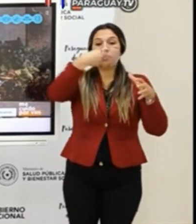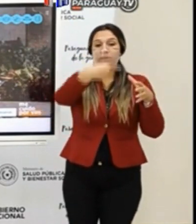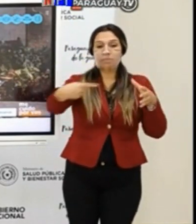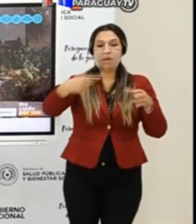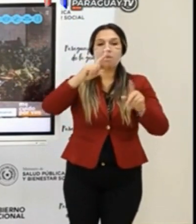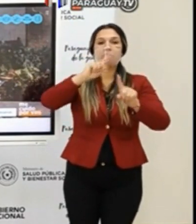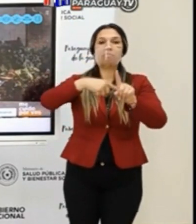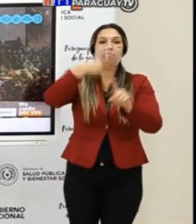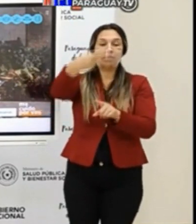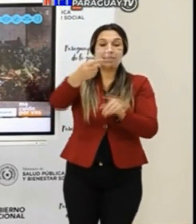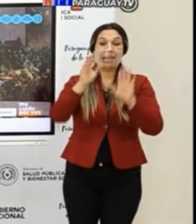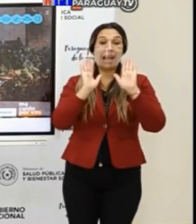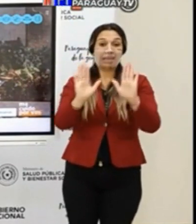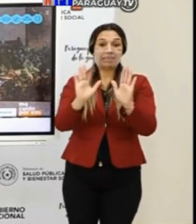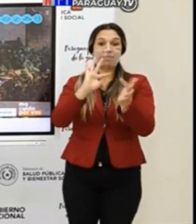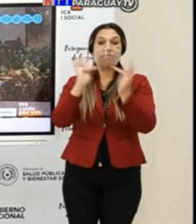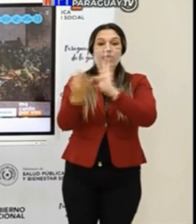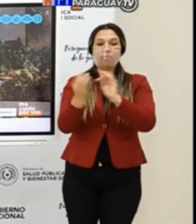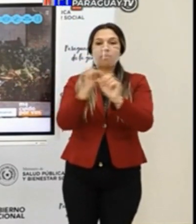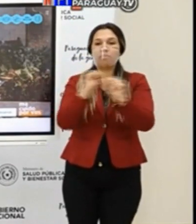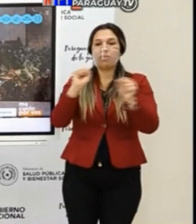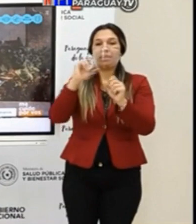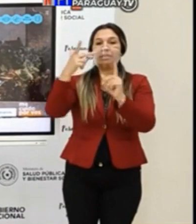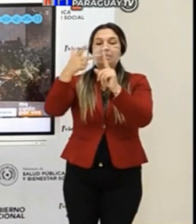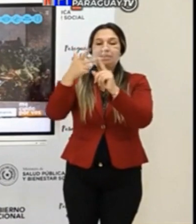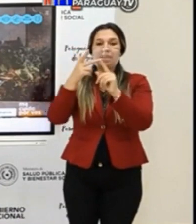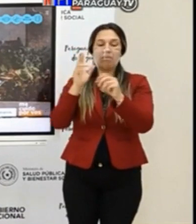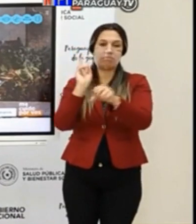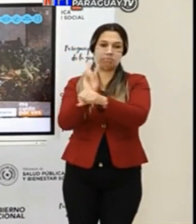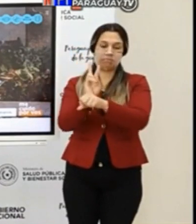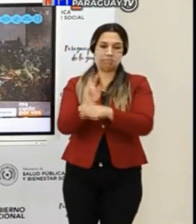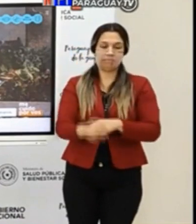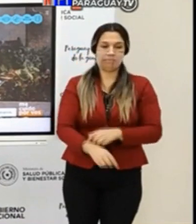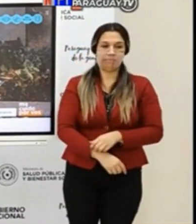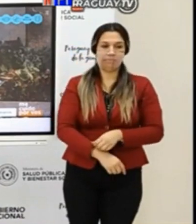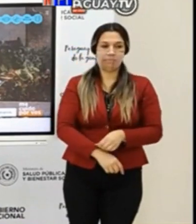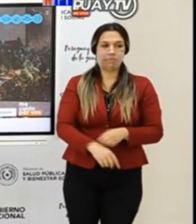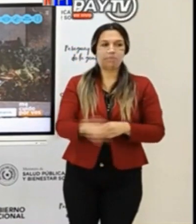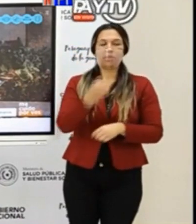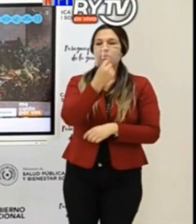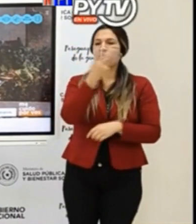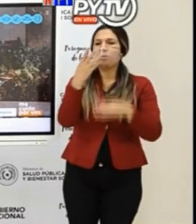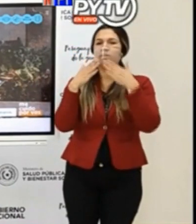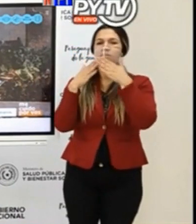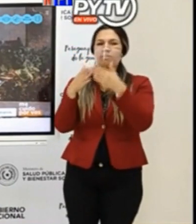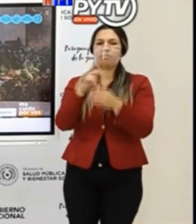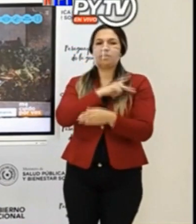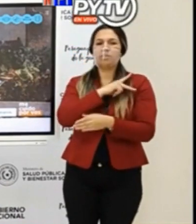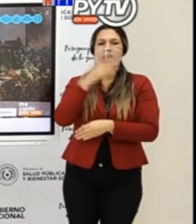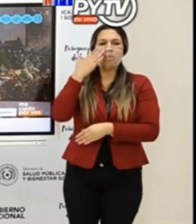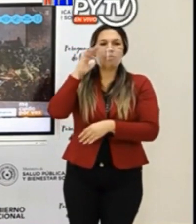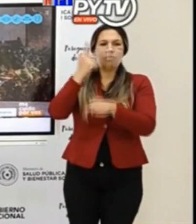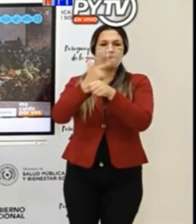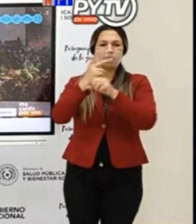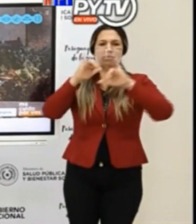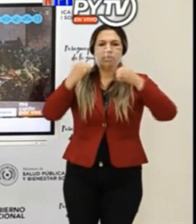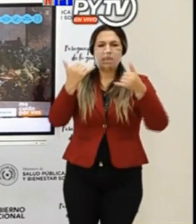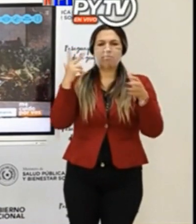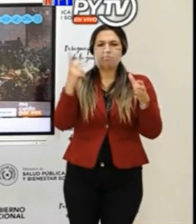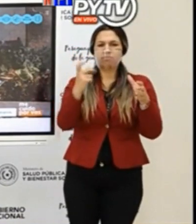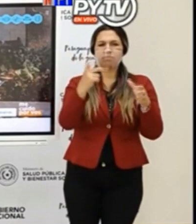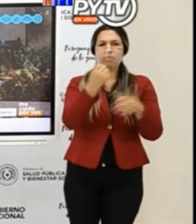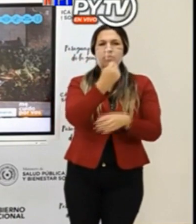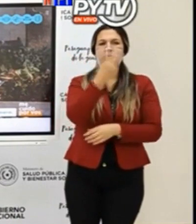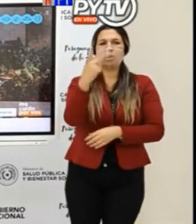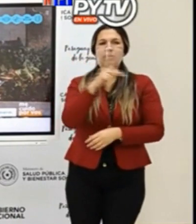en próximos meses y evitar esa tercera ola ¿cuántos adultos mayores ya fueron vacunados y a cuánto asciende el remanente